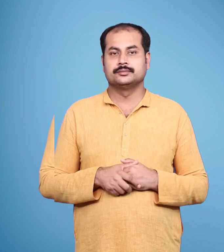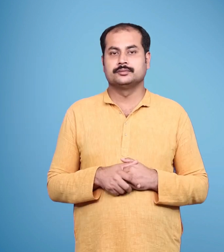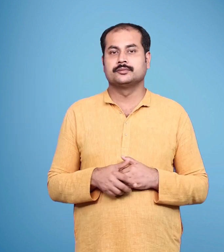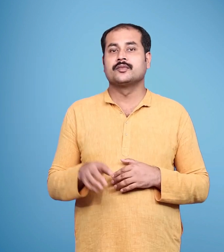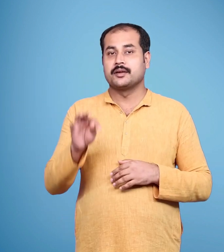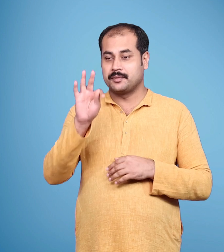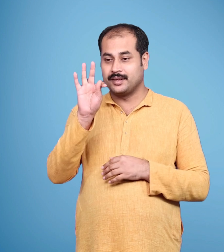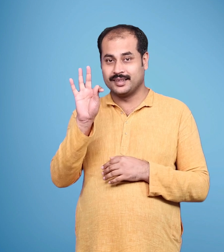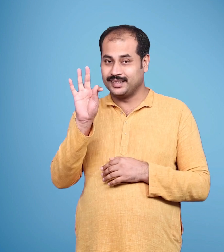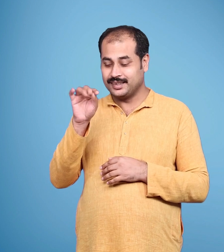भरत ने